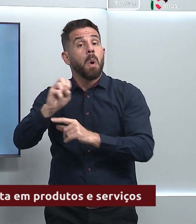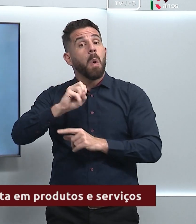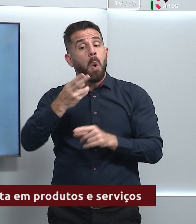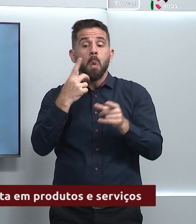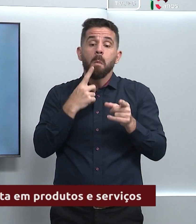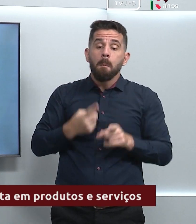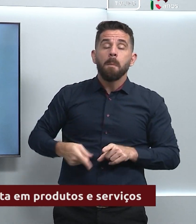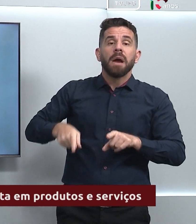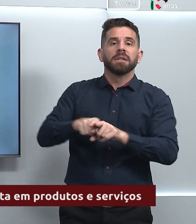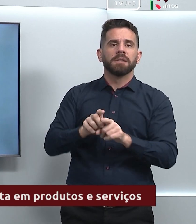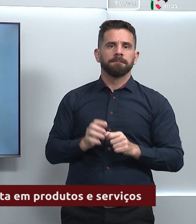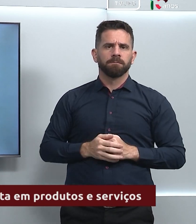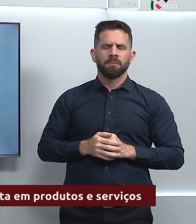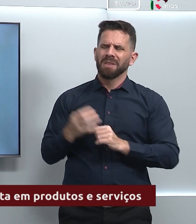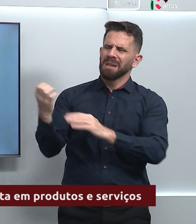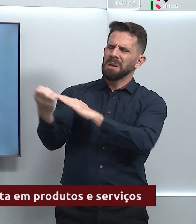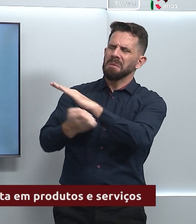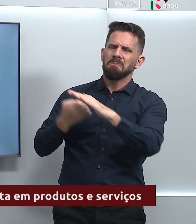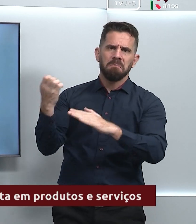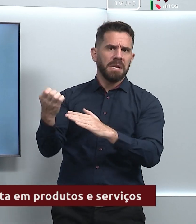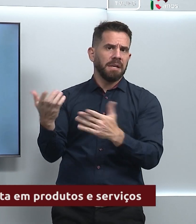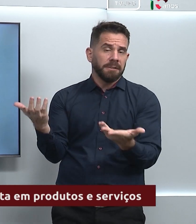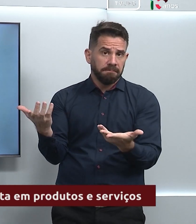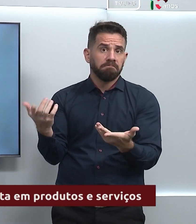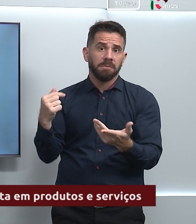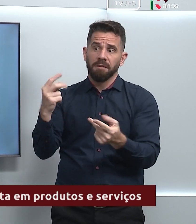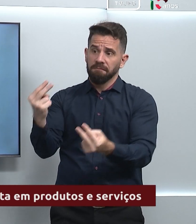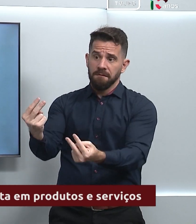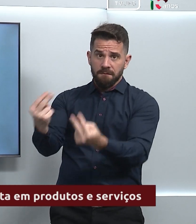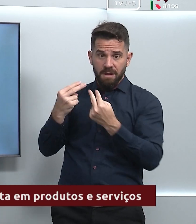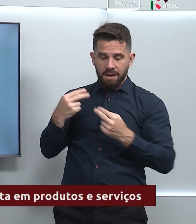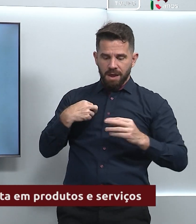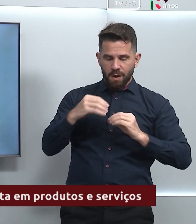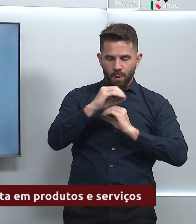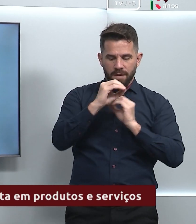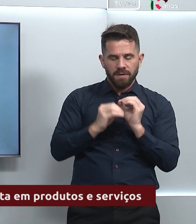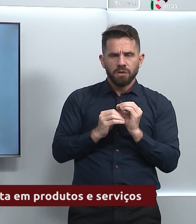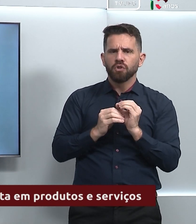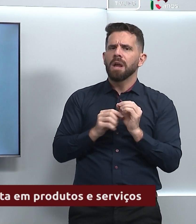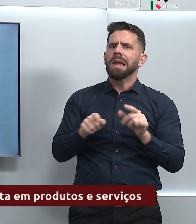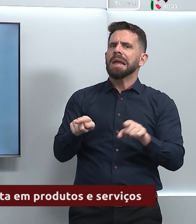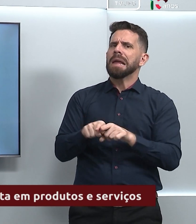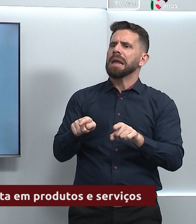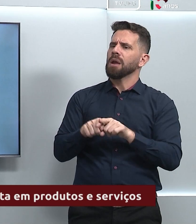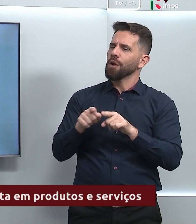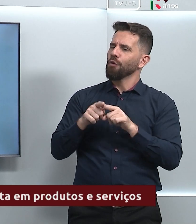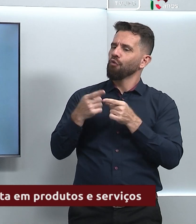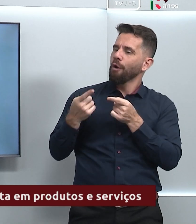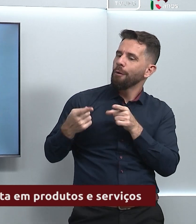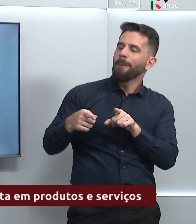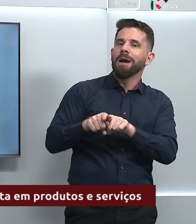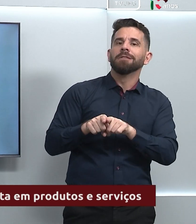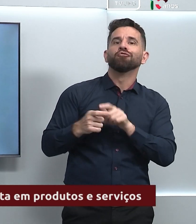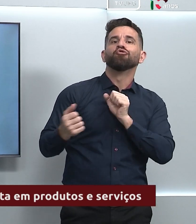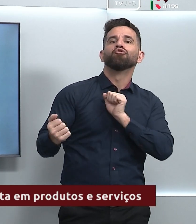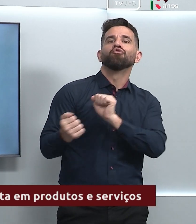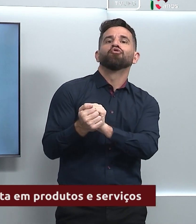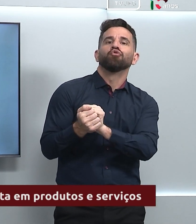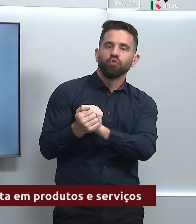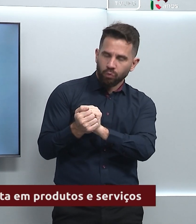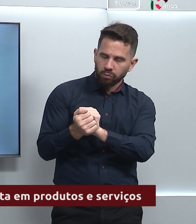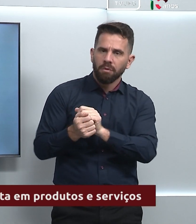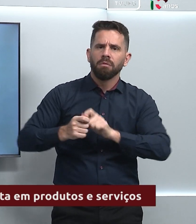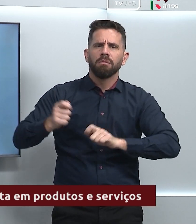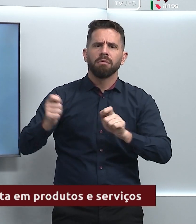precisa primeiramente entender que a universidade é uma parceira dela, que a universidade vai somar junto a esse processo,